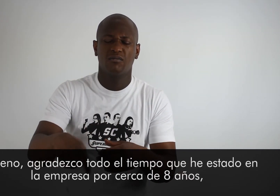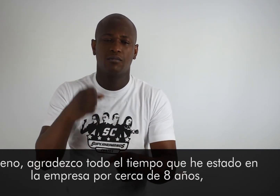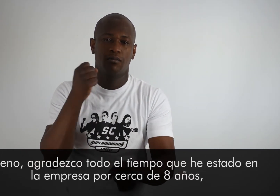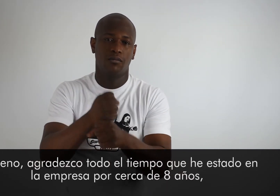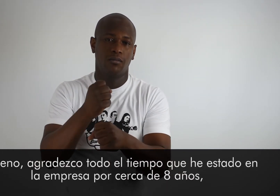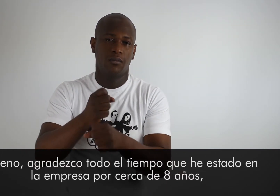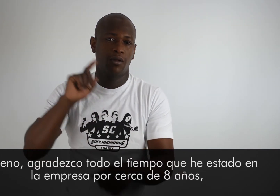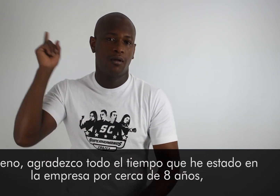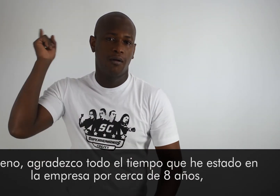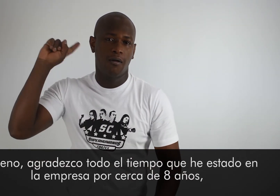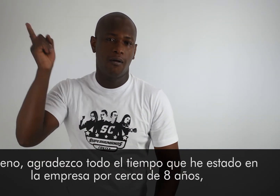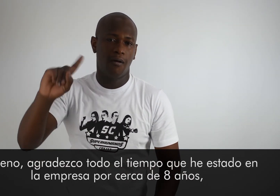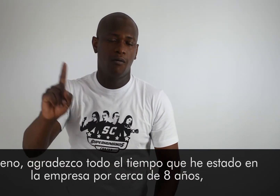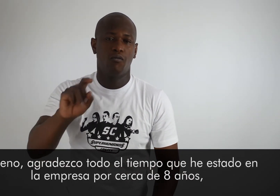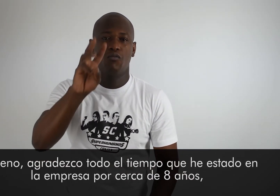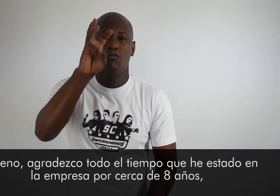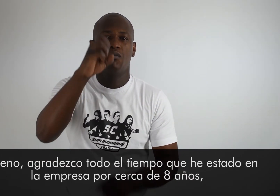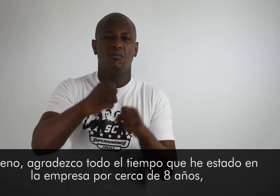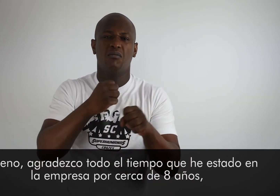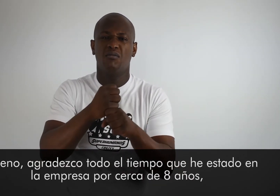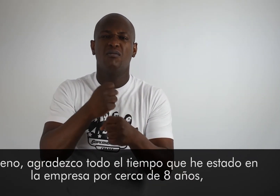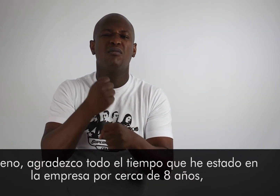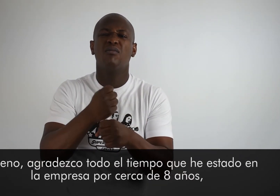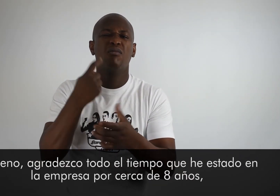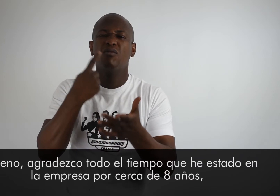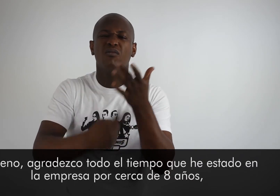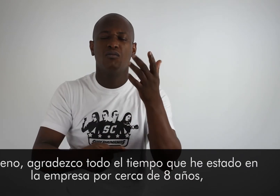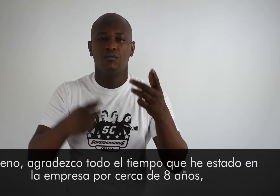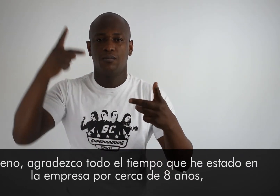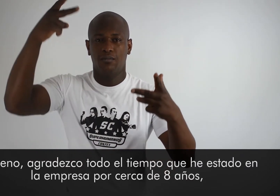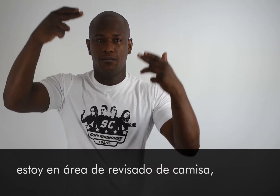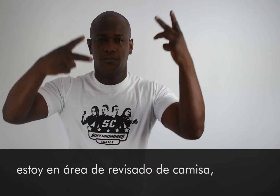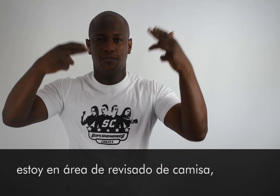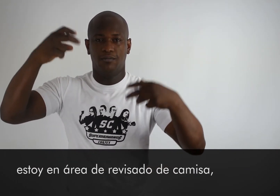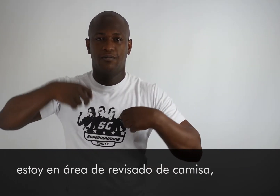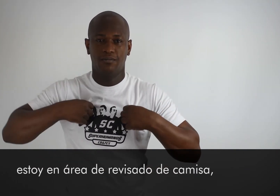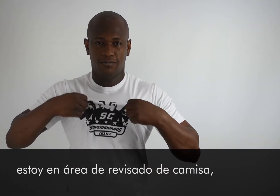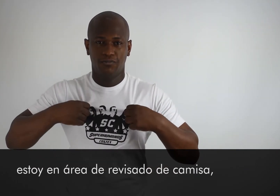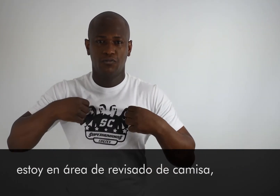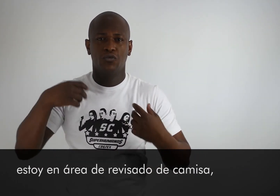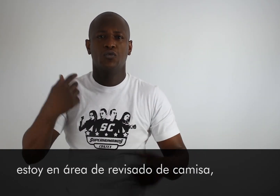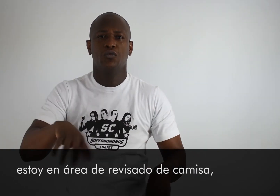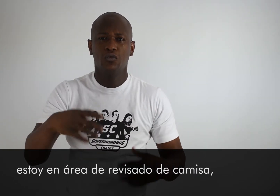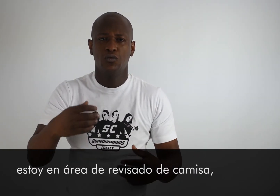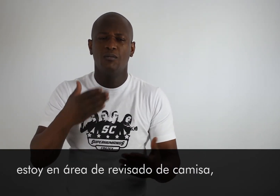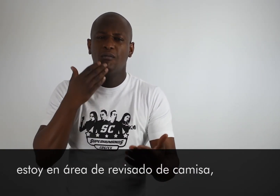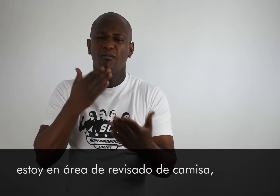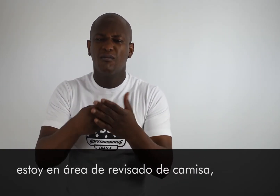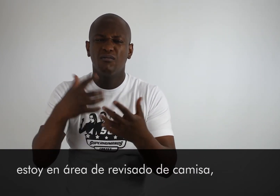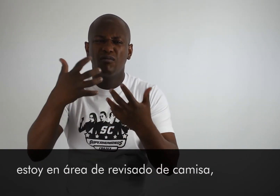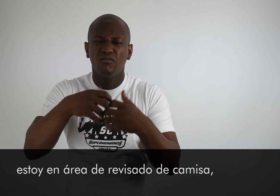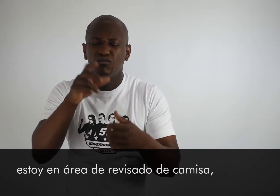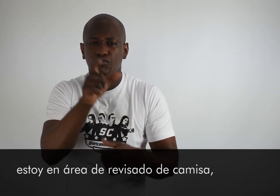Bueno, agradezco todo el tiempo que he estado en la empresa, por cerca de ocho años. Estoy en el área de revisado de camisa.